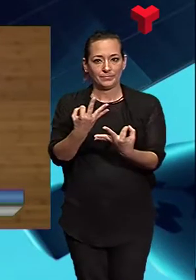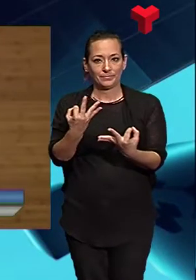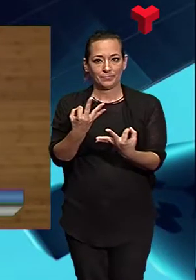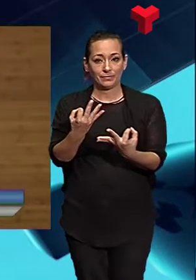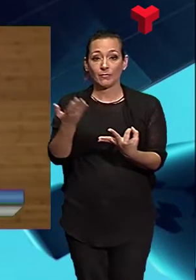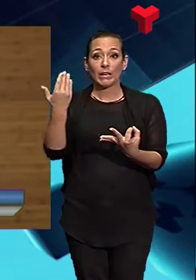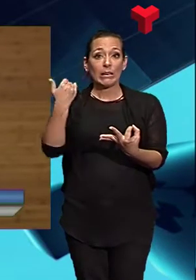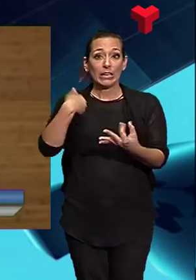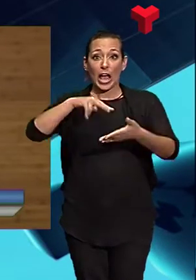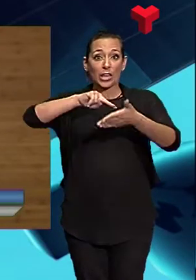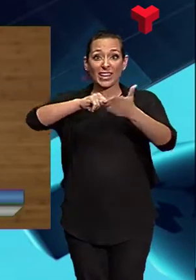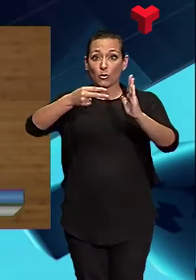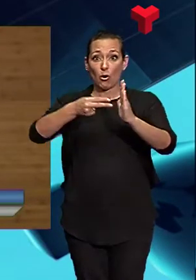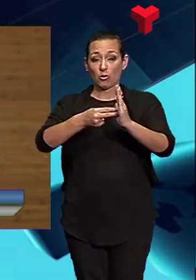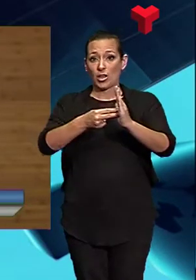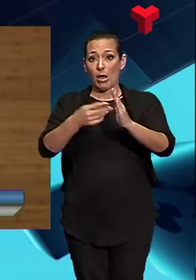ens ha superat tecnològicament.